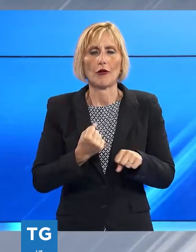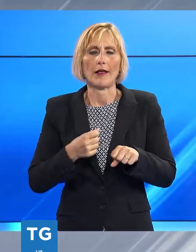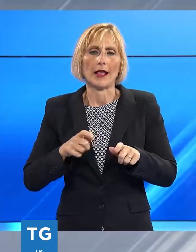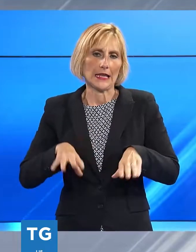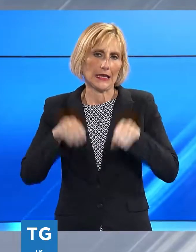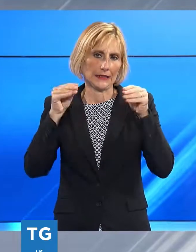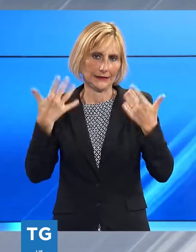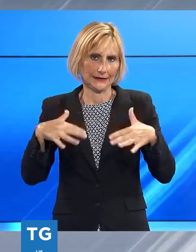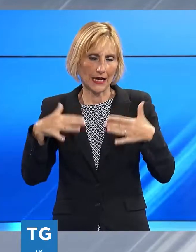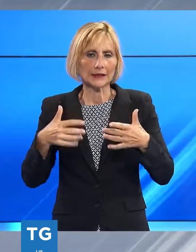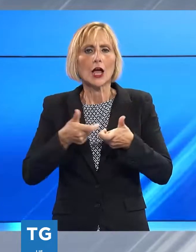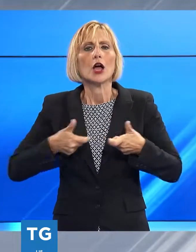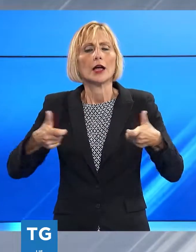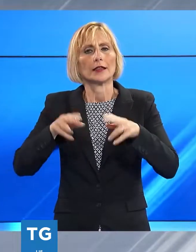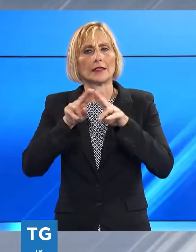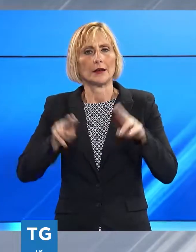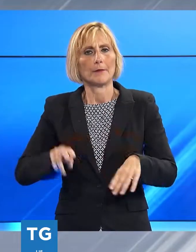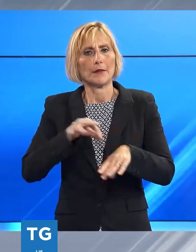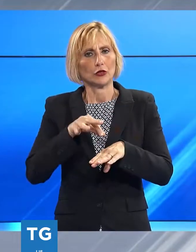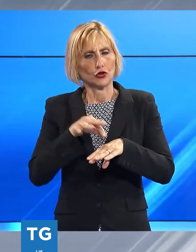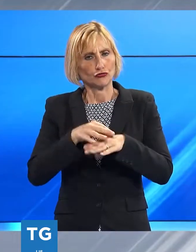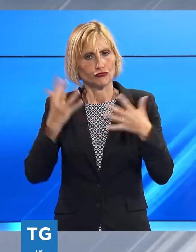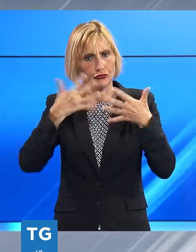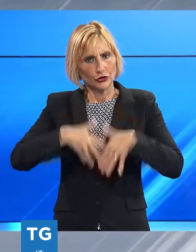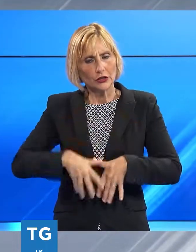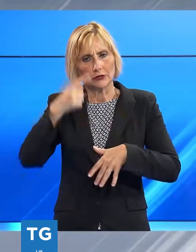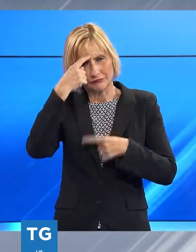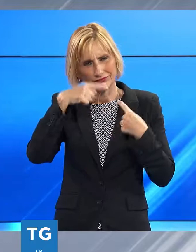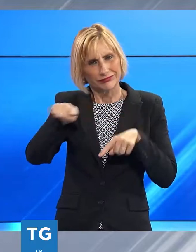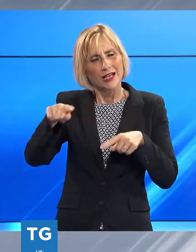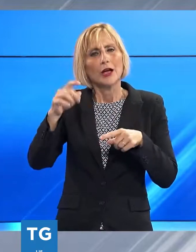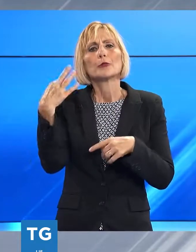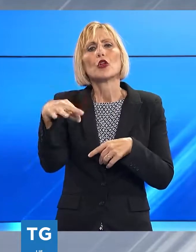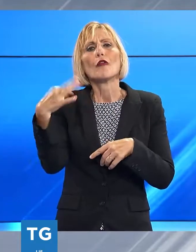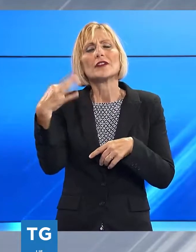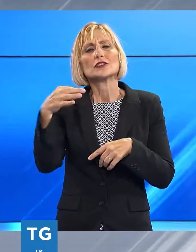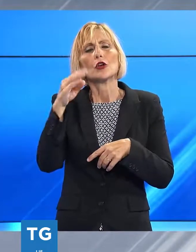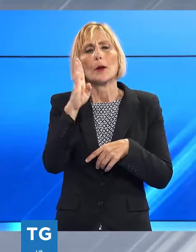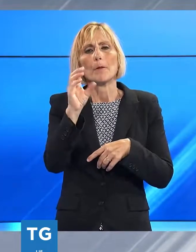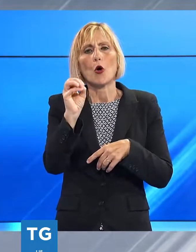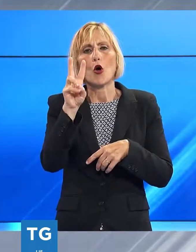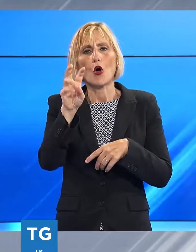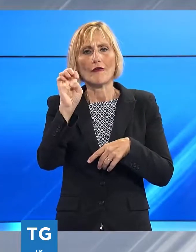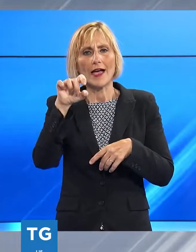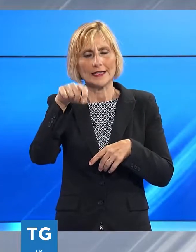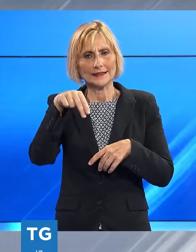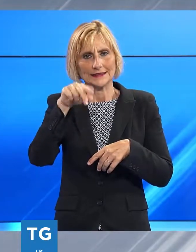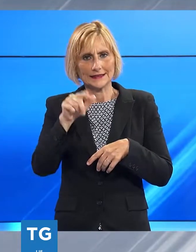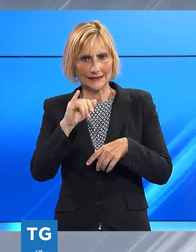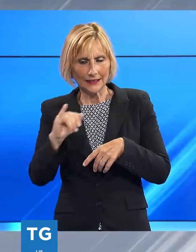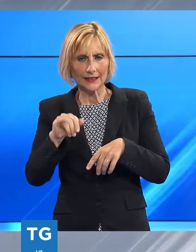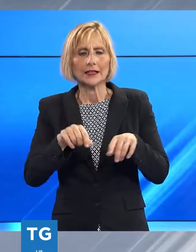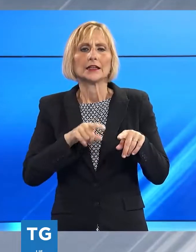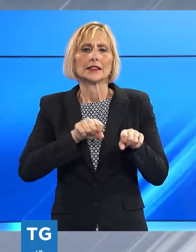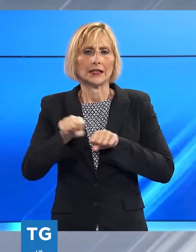apertura del Congresso Internazionale di Medicina organizzato dal professor Francesco Bovenzi, direttore della cardiologia dell'ospedale San Lucca erano presenti le